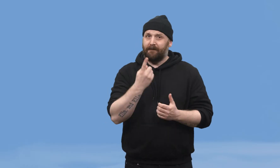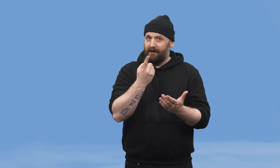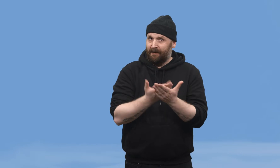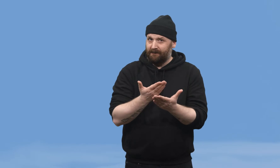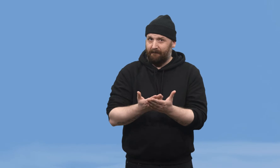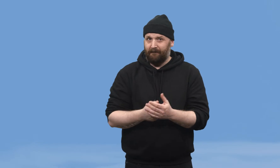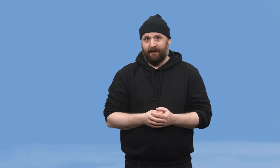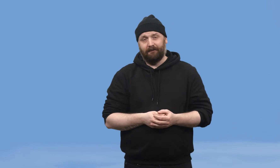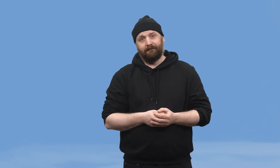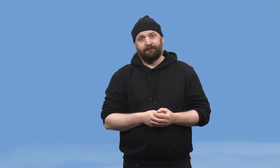Et eksempel.